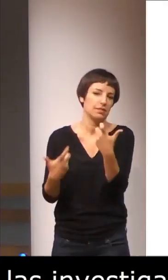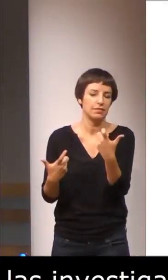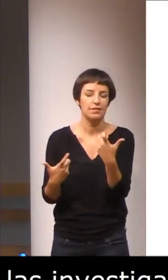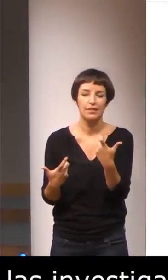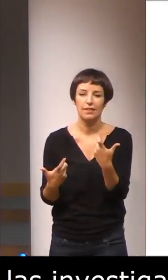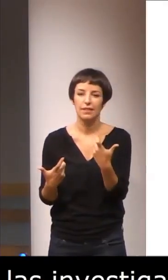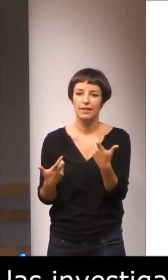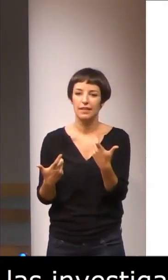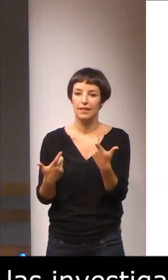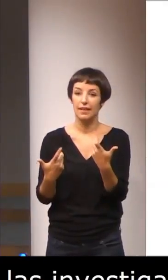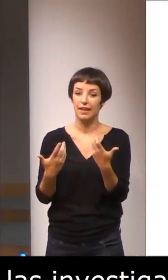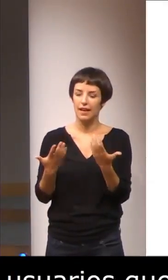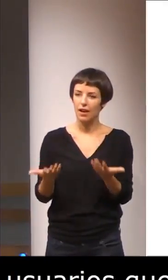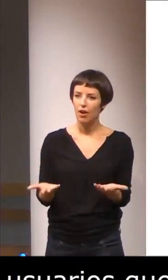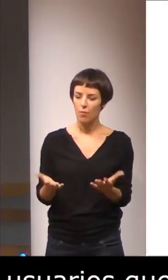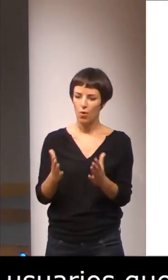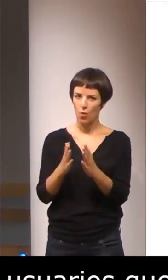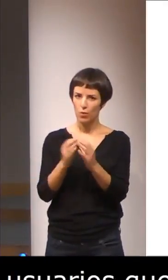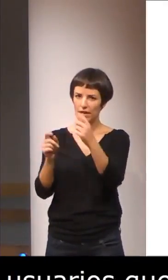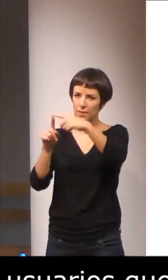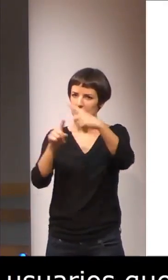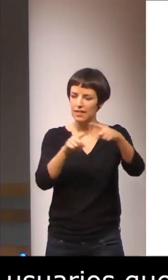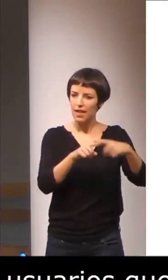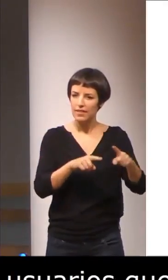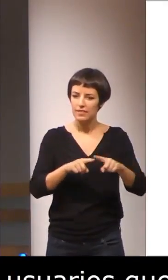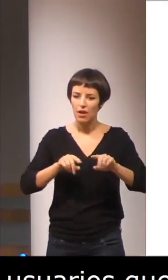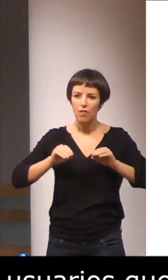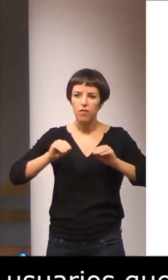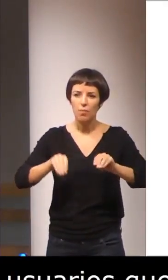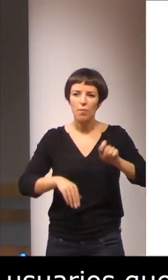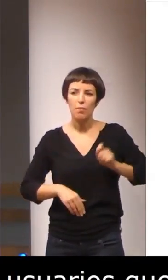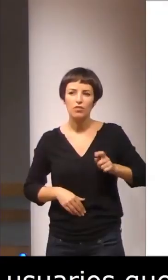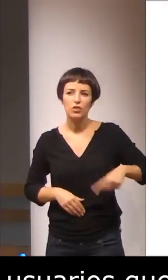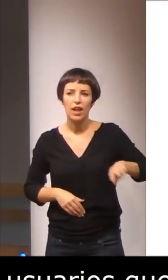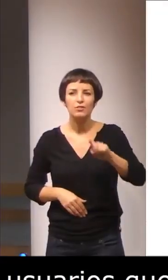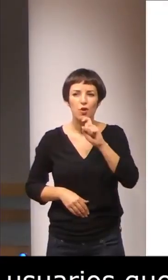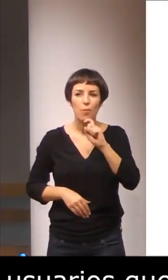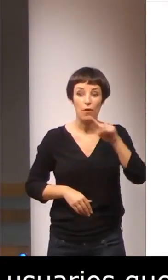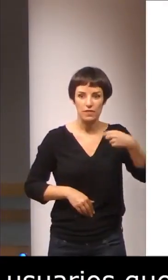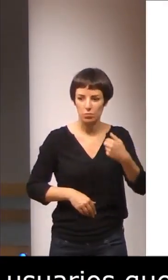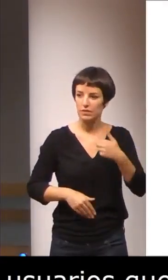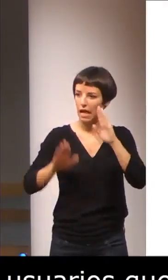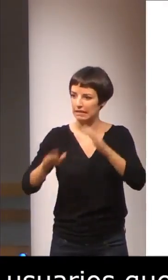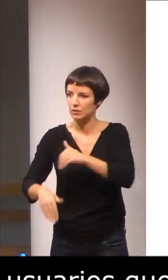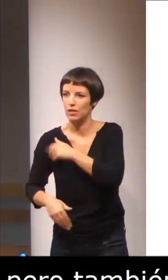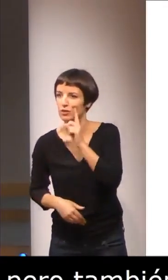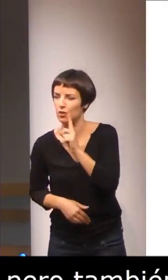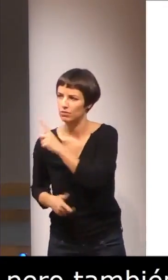que como las universidades forman a los profesionales que atienden a los estudiantes sordos.